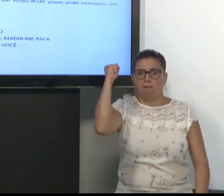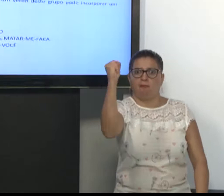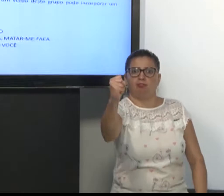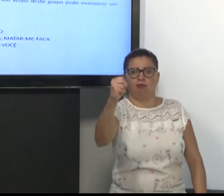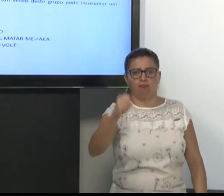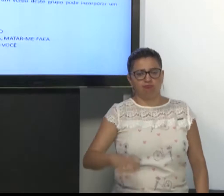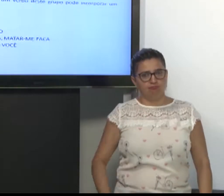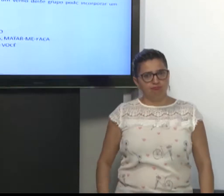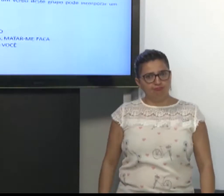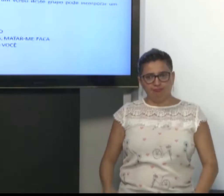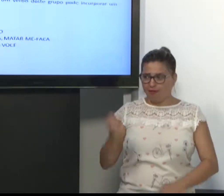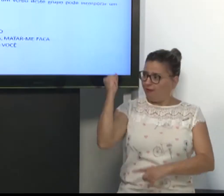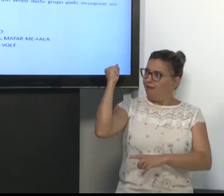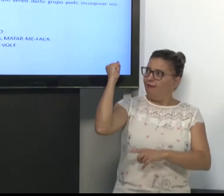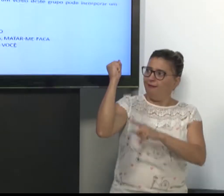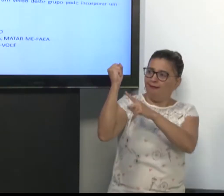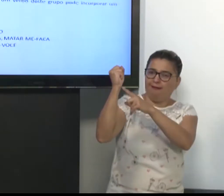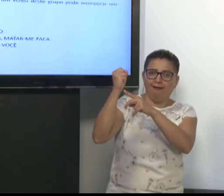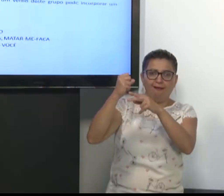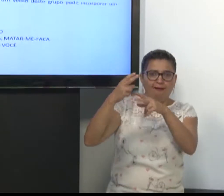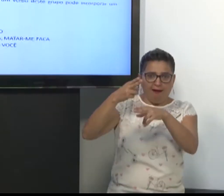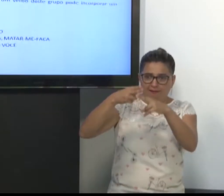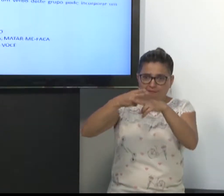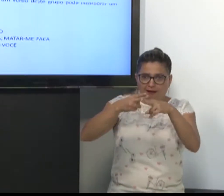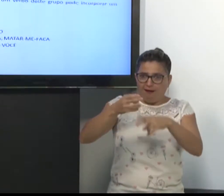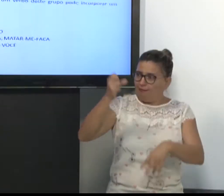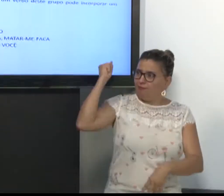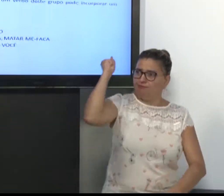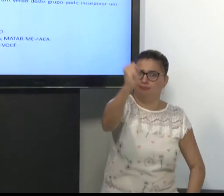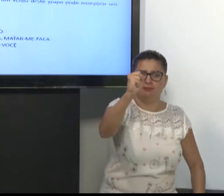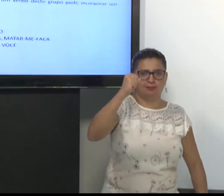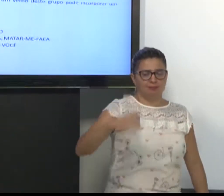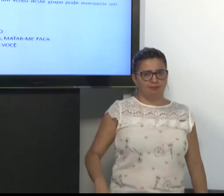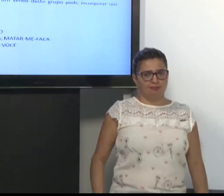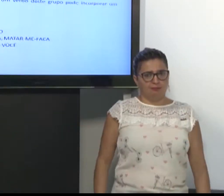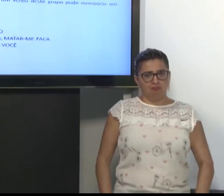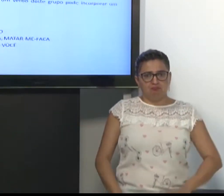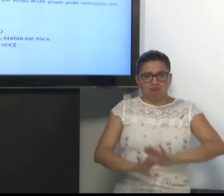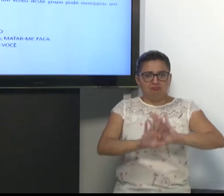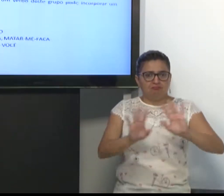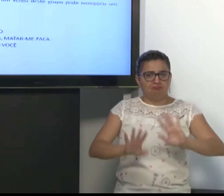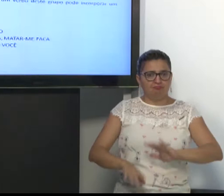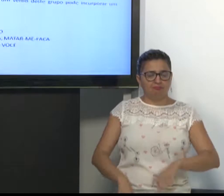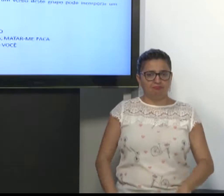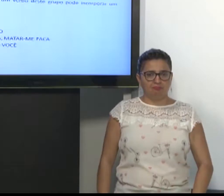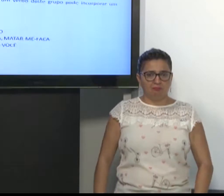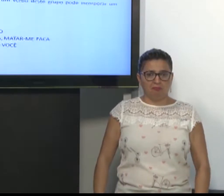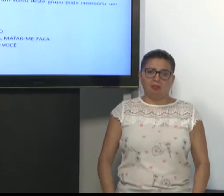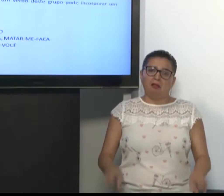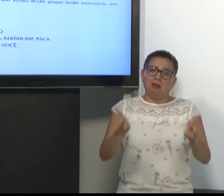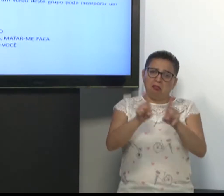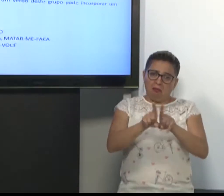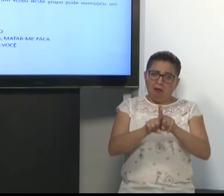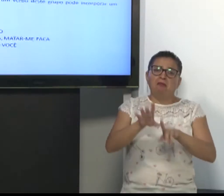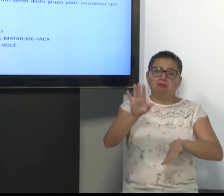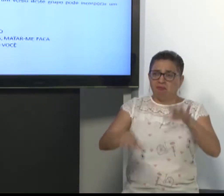Matar com faca. Eu vou te matar com faca. Eu não preciso sinalizar faca. Basta fazer o